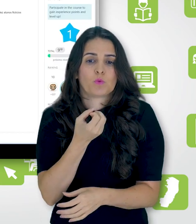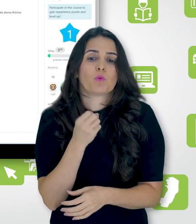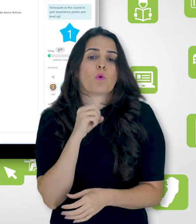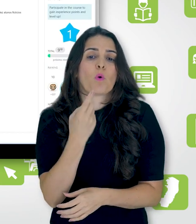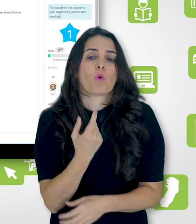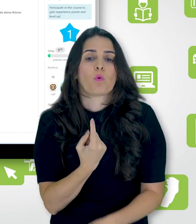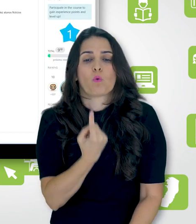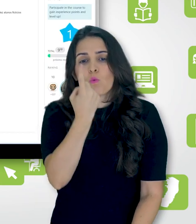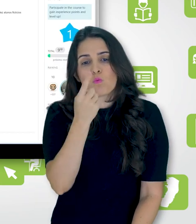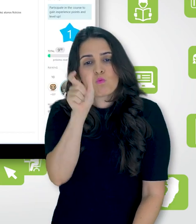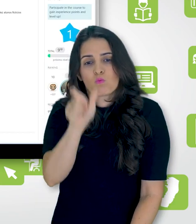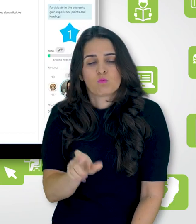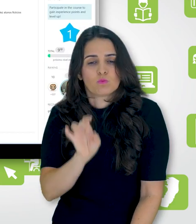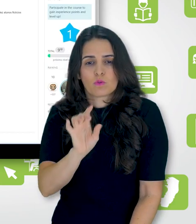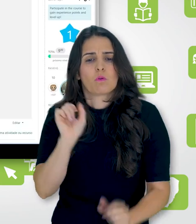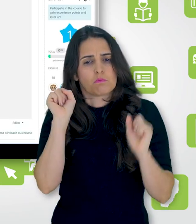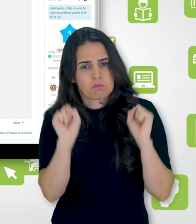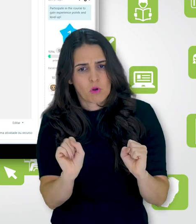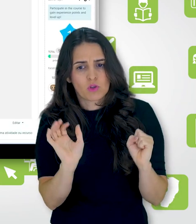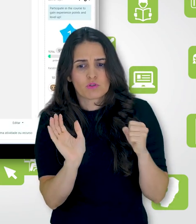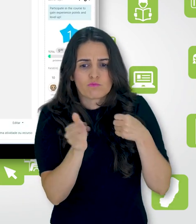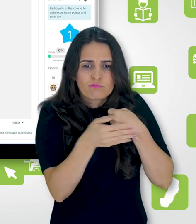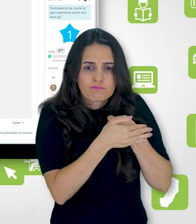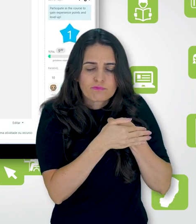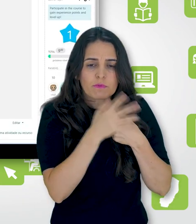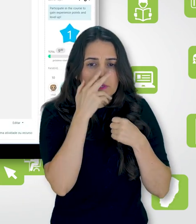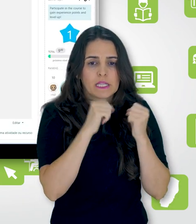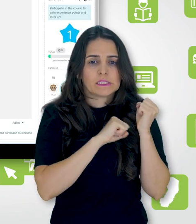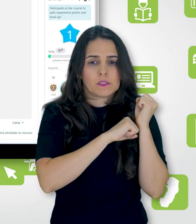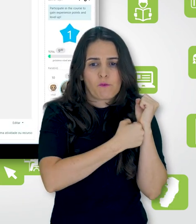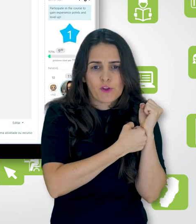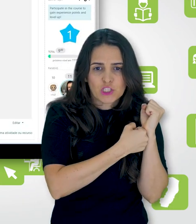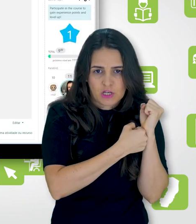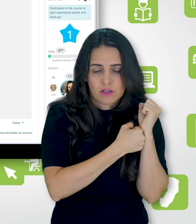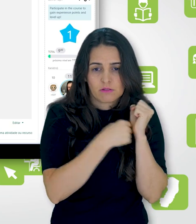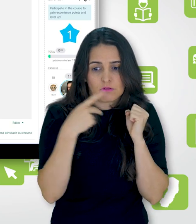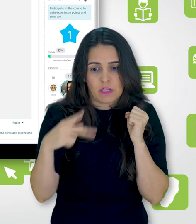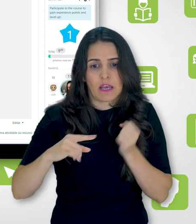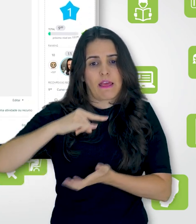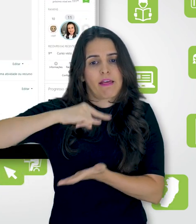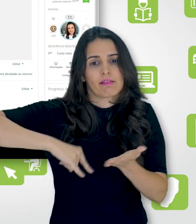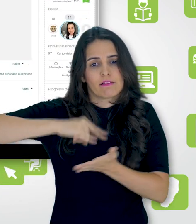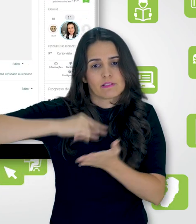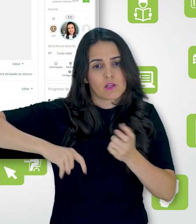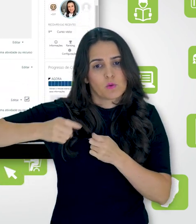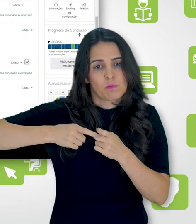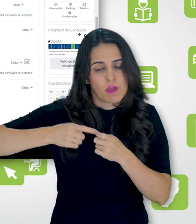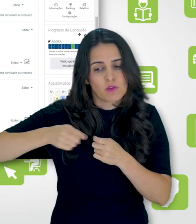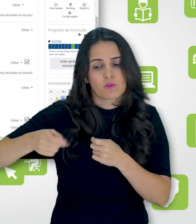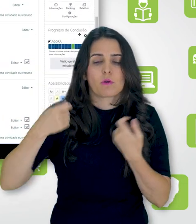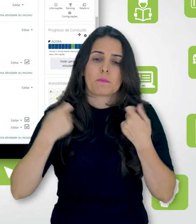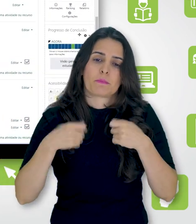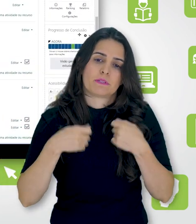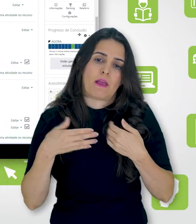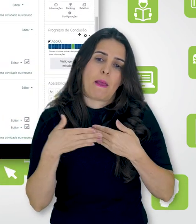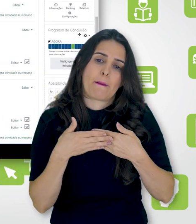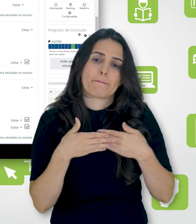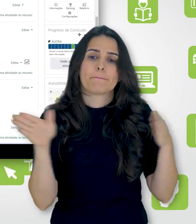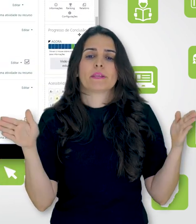determinado aluno que teve, por exemplo, um atestado médico, e agora ele vai precisar fazer uma